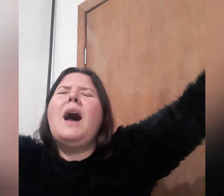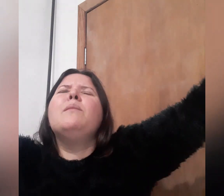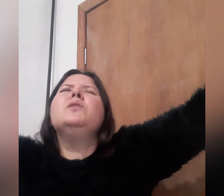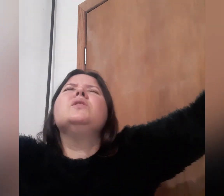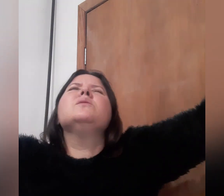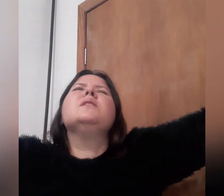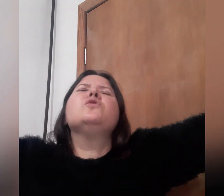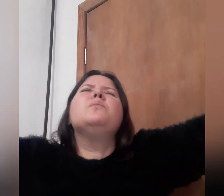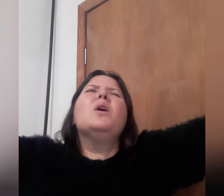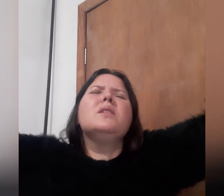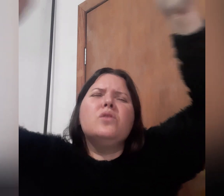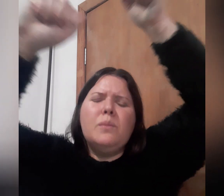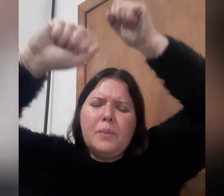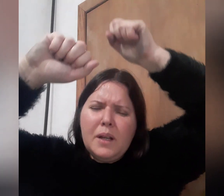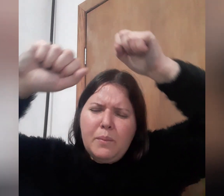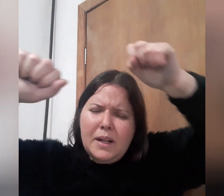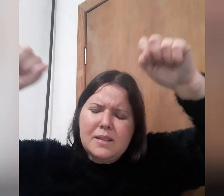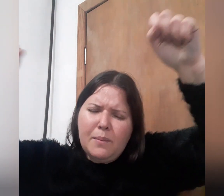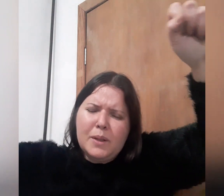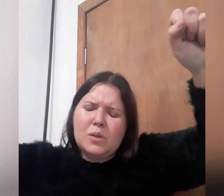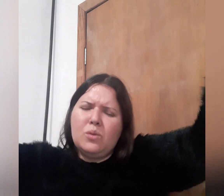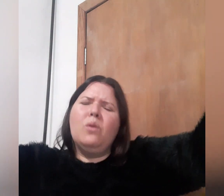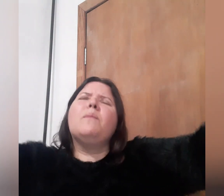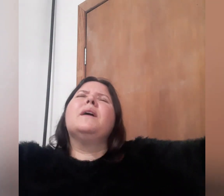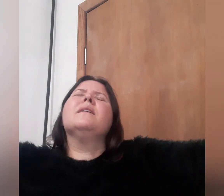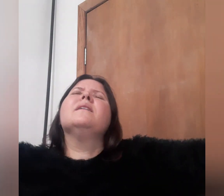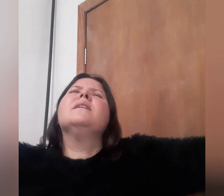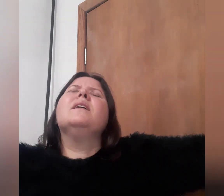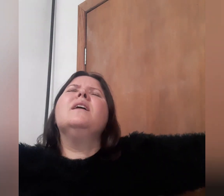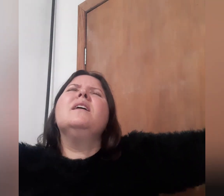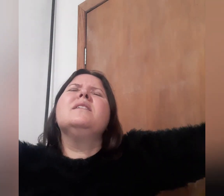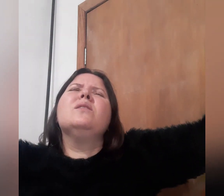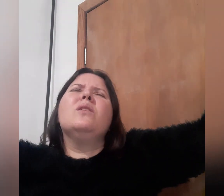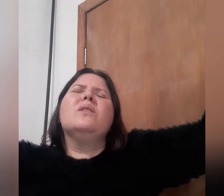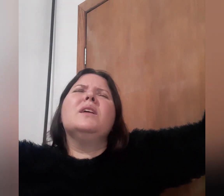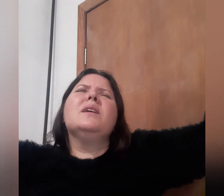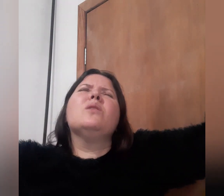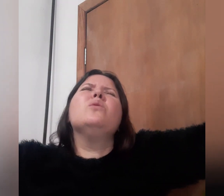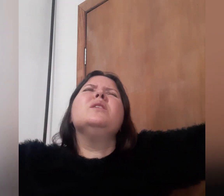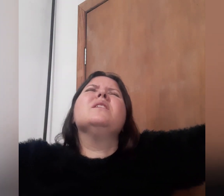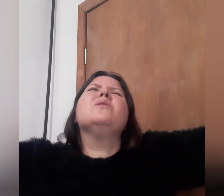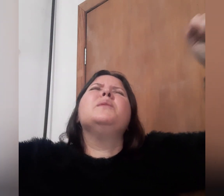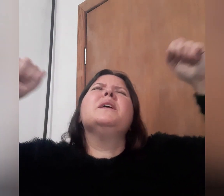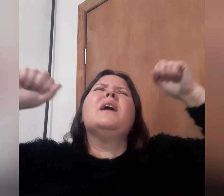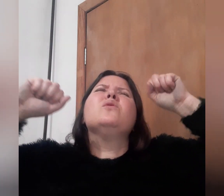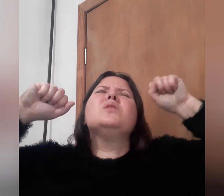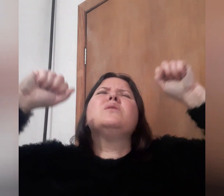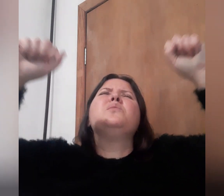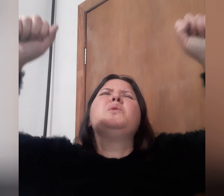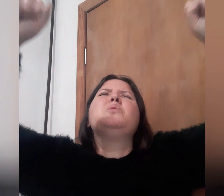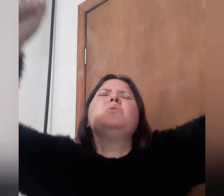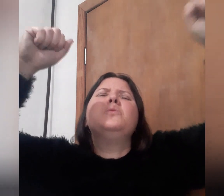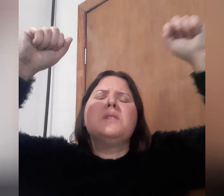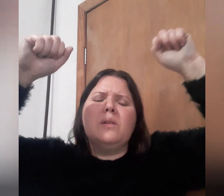Abre, Jesus, as portas de emprego para esta pessoa, Pai. Rei, glória, aleluia, obrigado, Jesus, por tudo, Senhor.